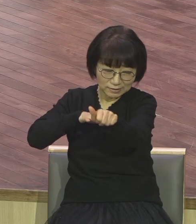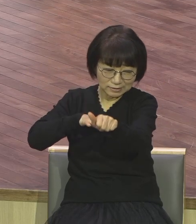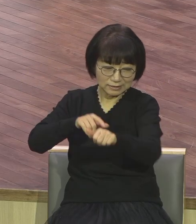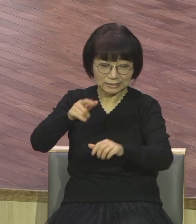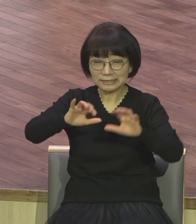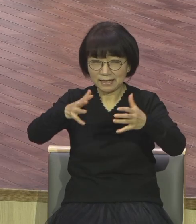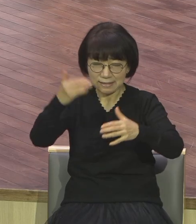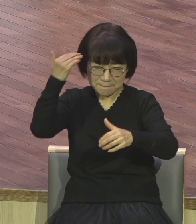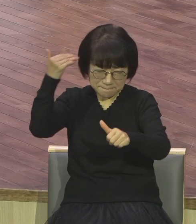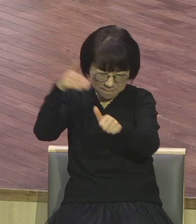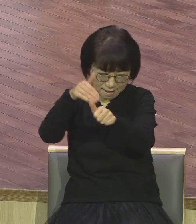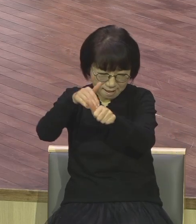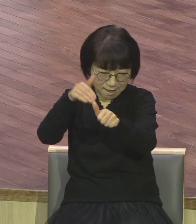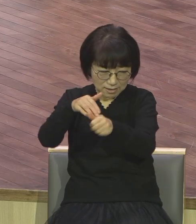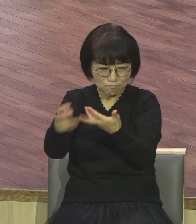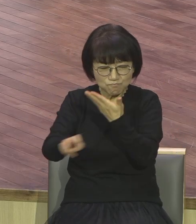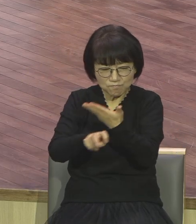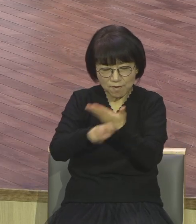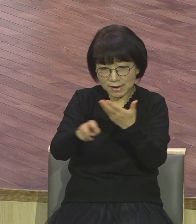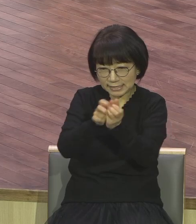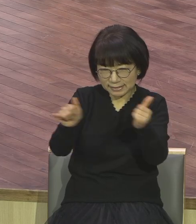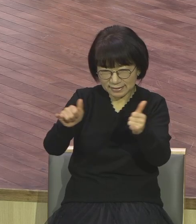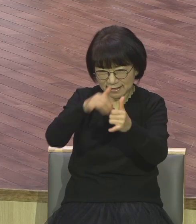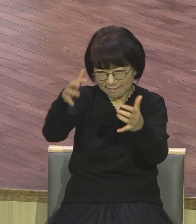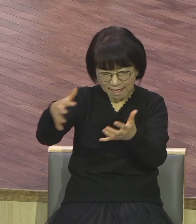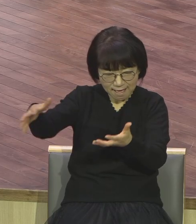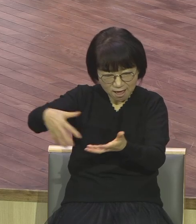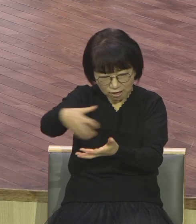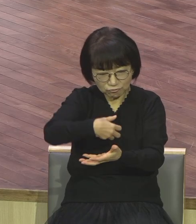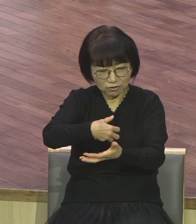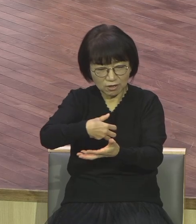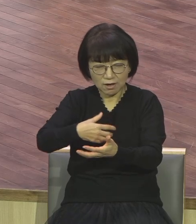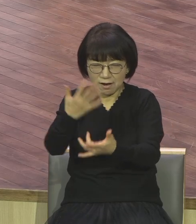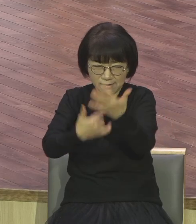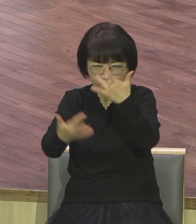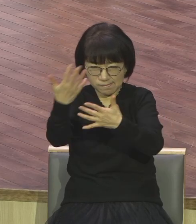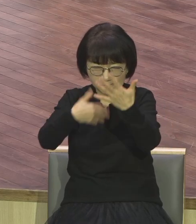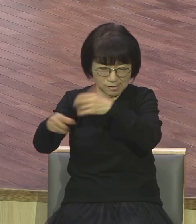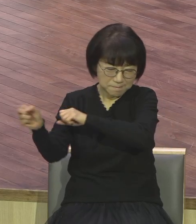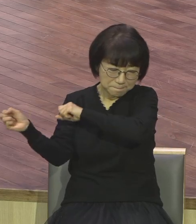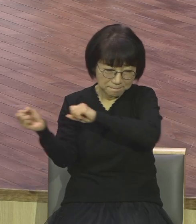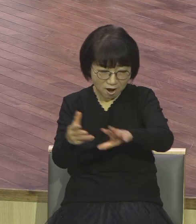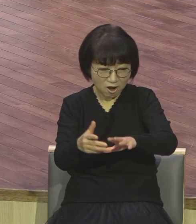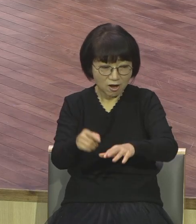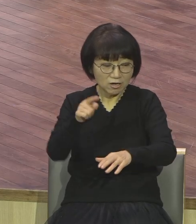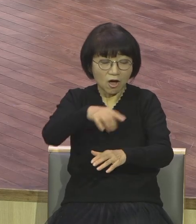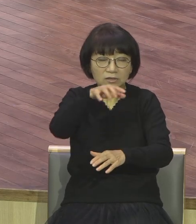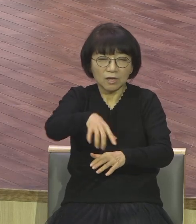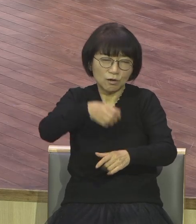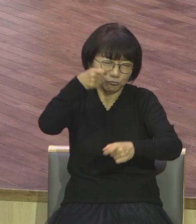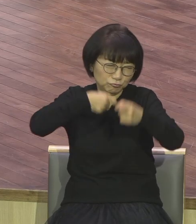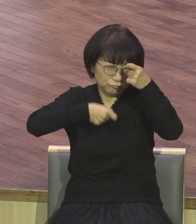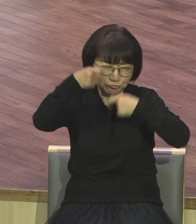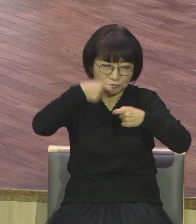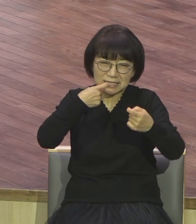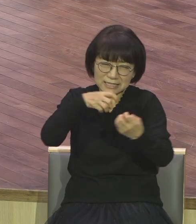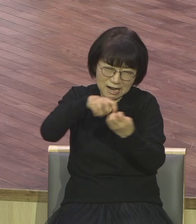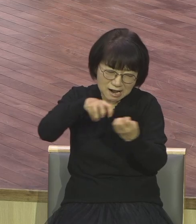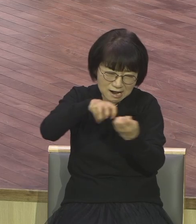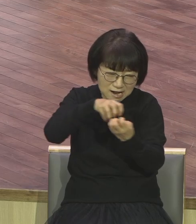또 불법을 행하는 자들을 거두어 내어 풀불에 던져 넣으리니 거기서 울며 이를 갈게 되리라 그때의 의인들은